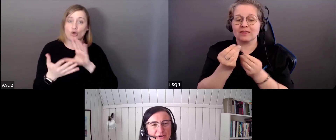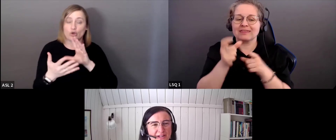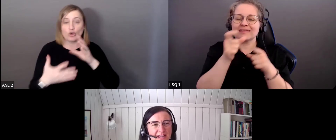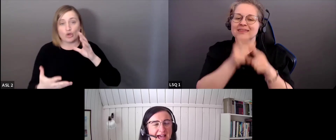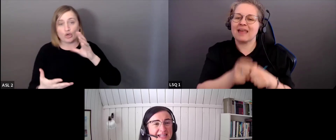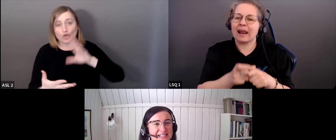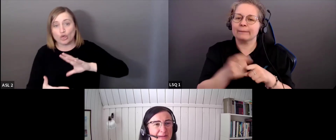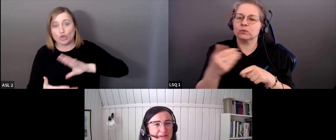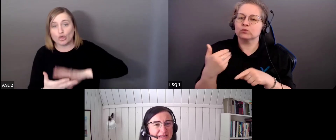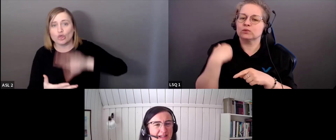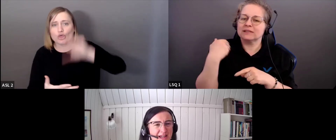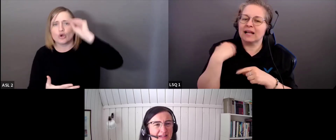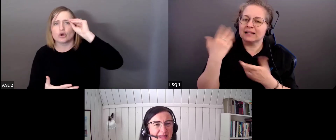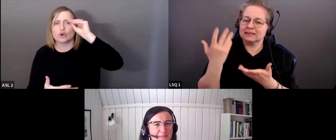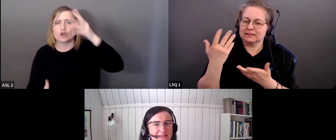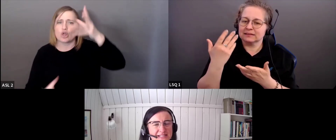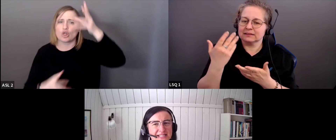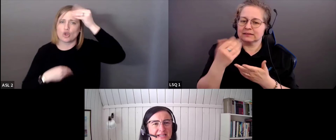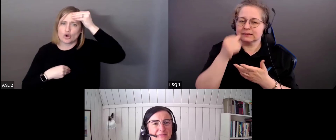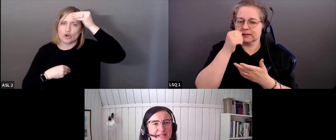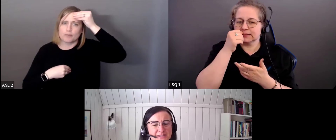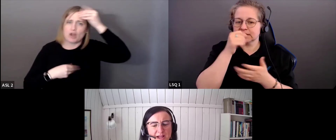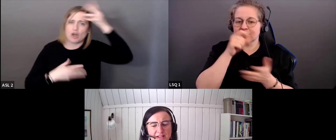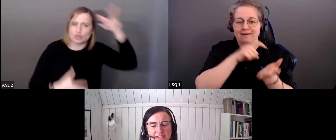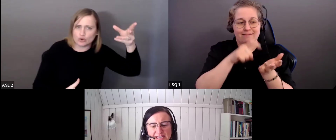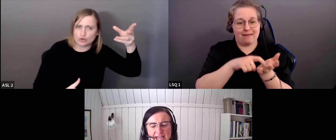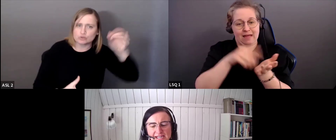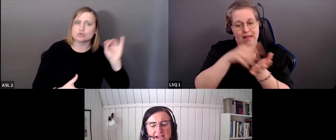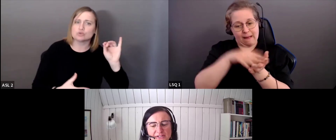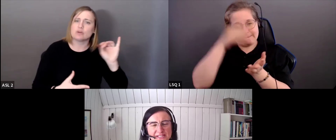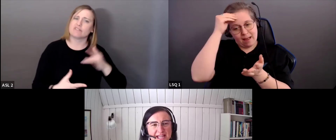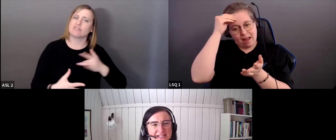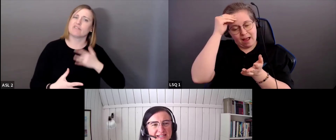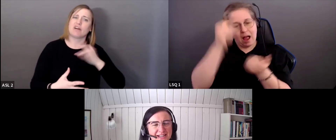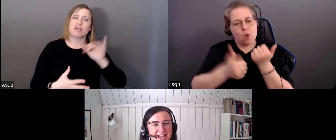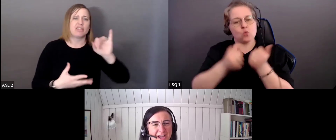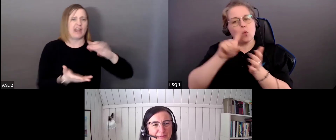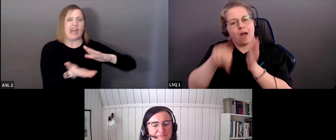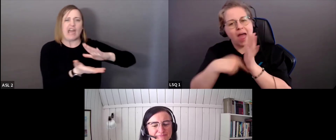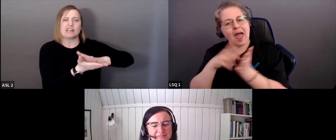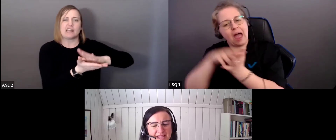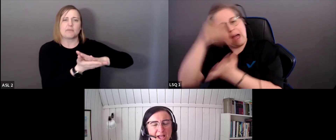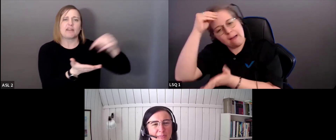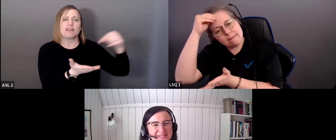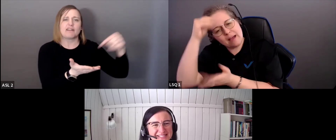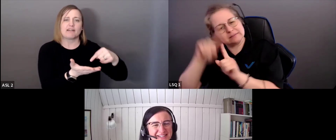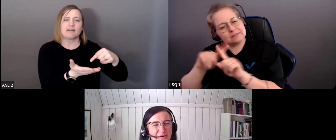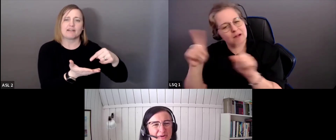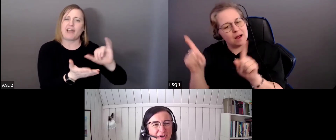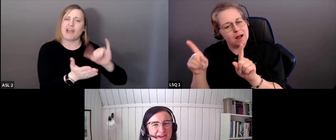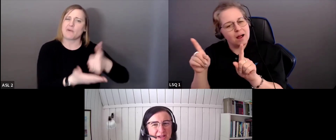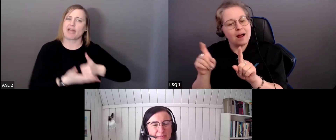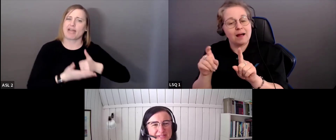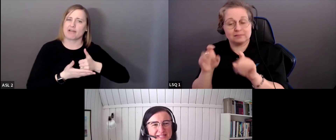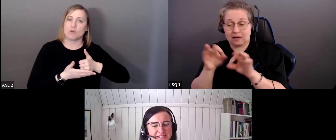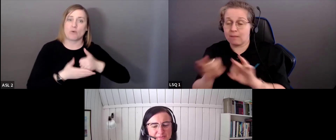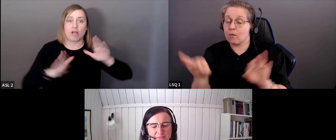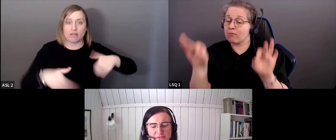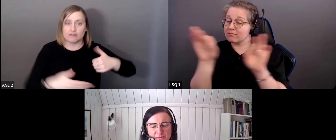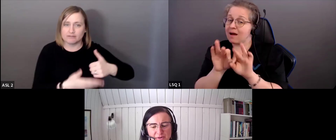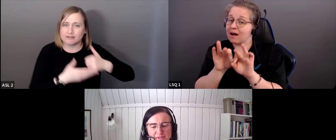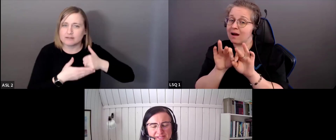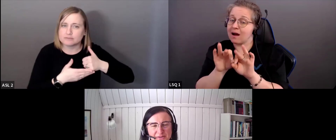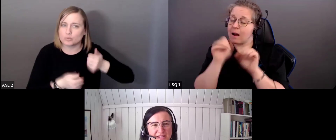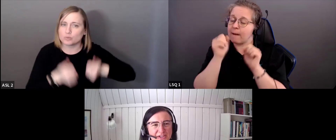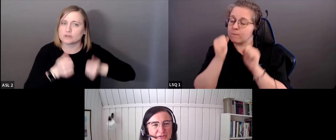lorsqu'on est en apprentissage, en désapprentissage, ça, c'est important aussi. Ça peut